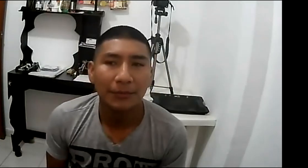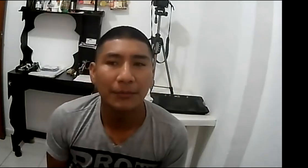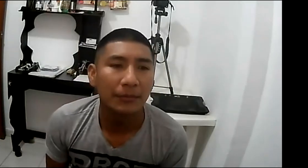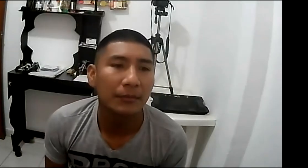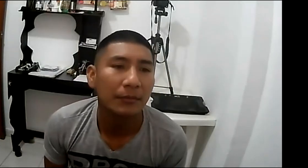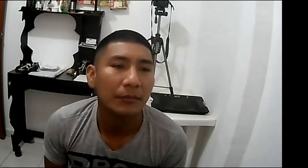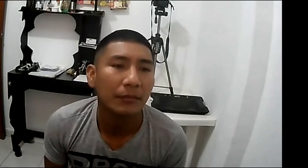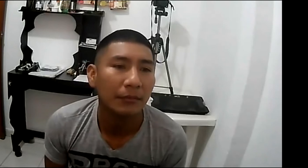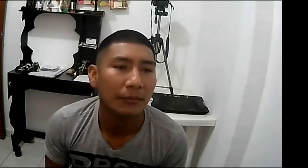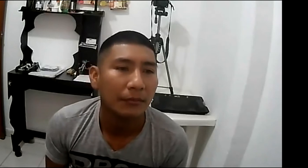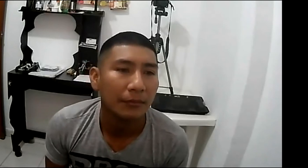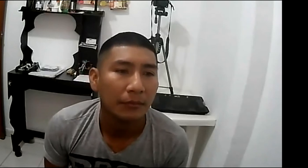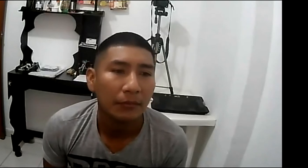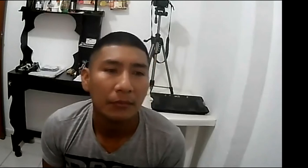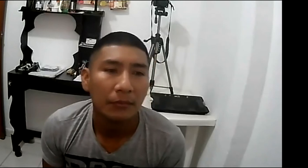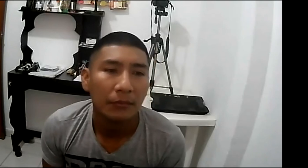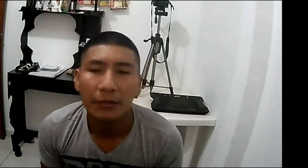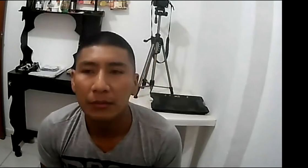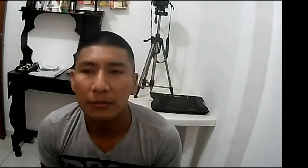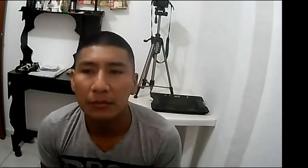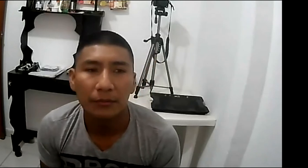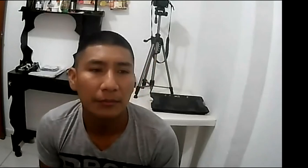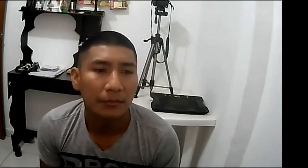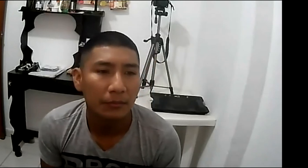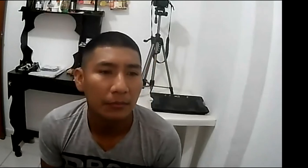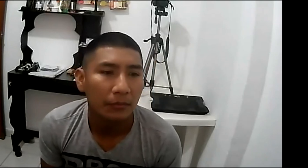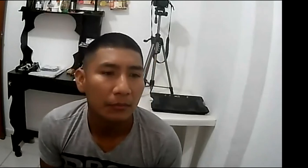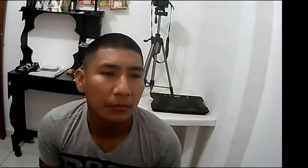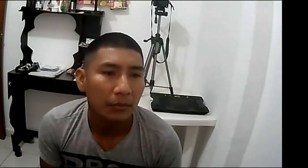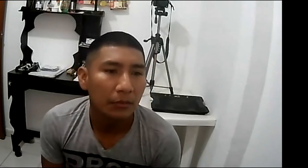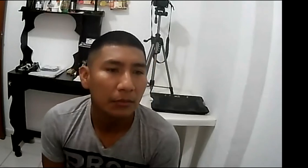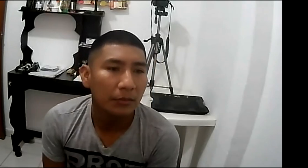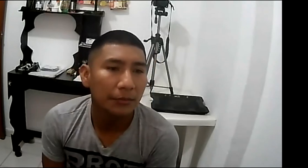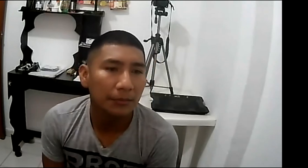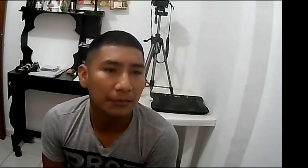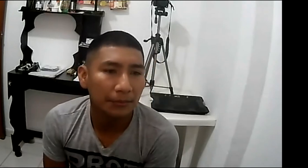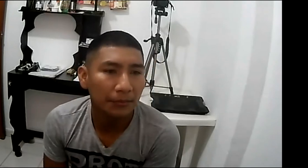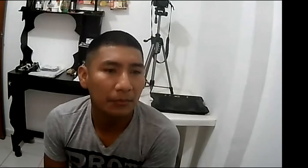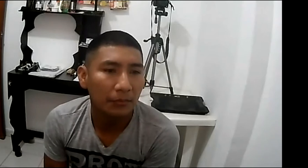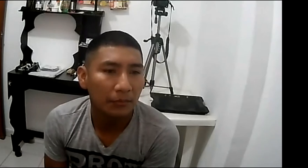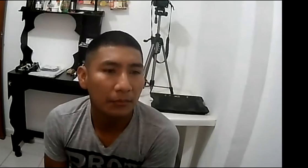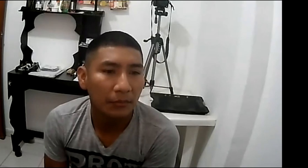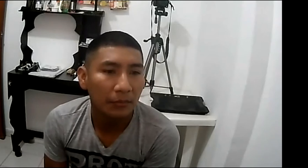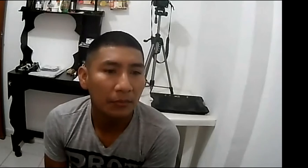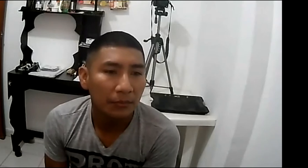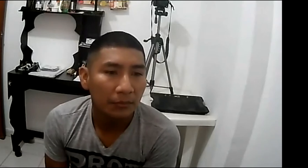no te me adelantes Rubén espérate espérate un segundito un segundito antes voy voy a